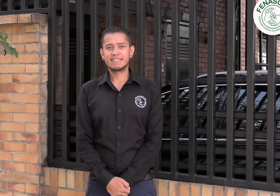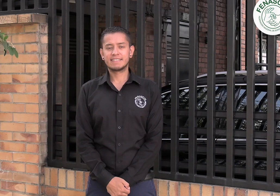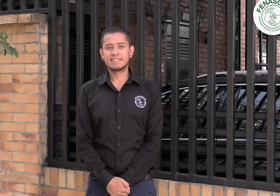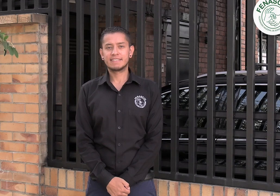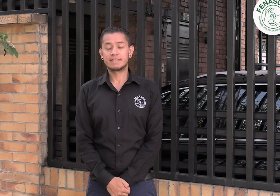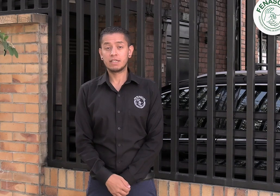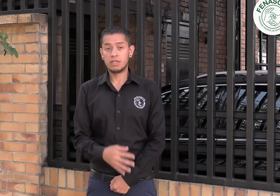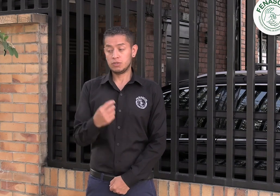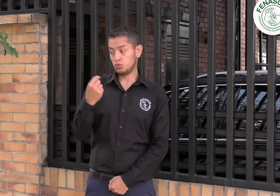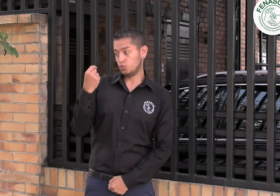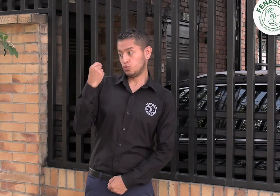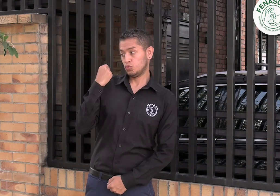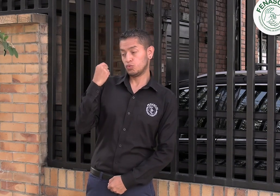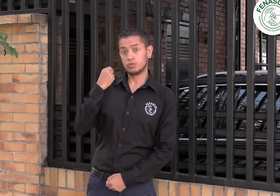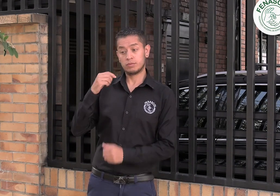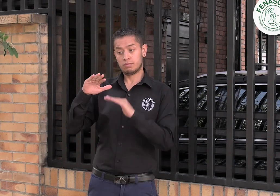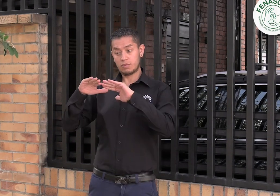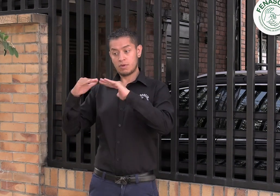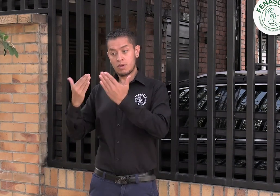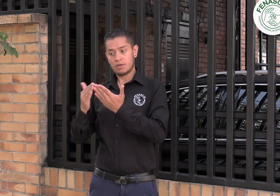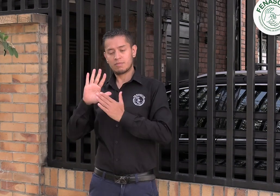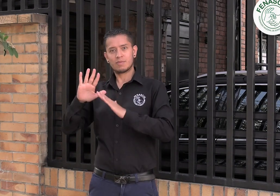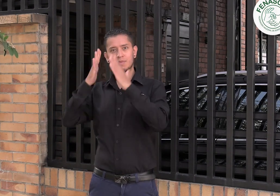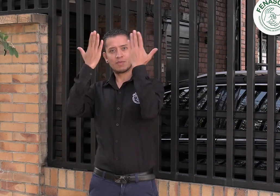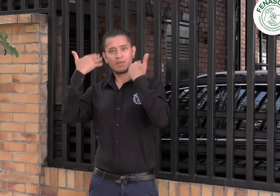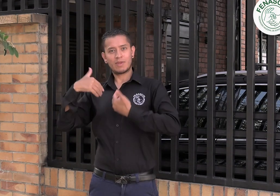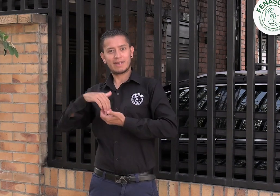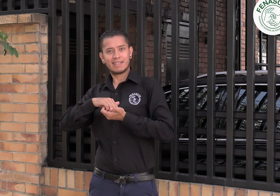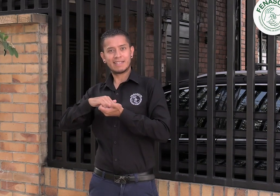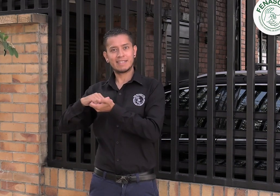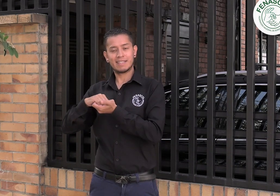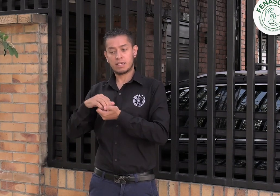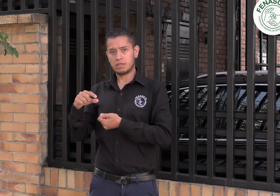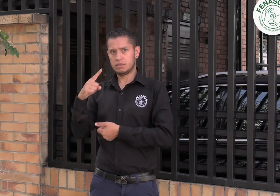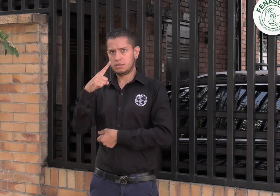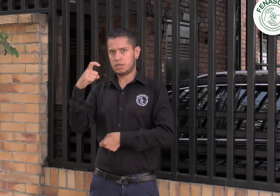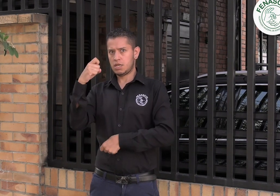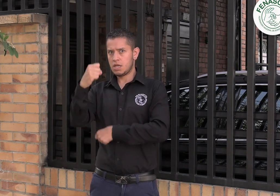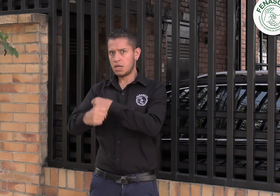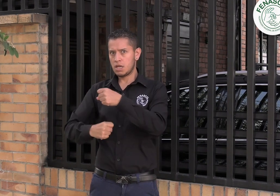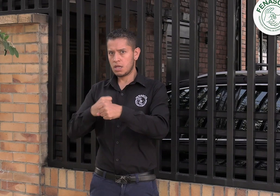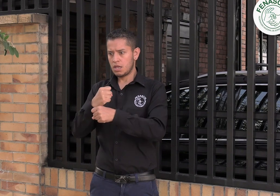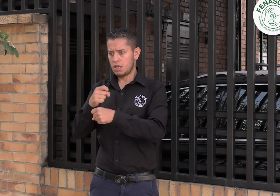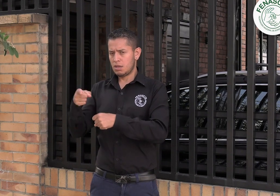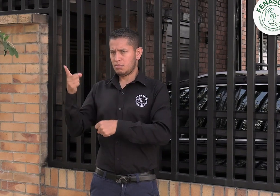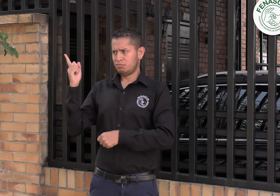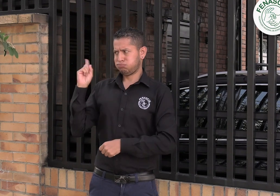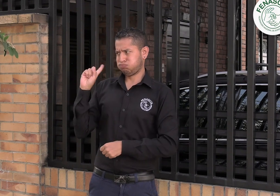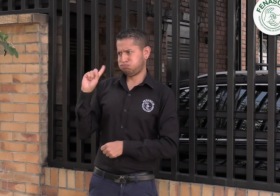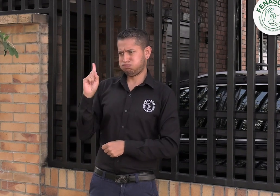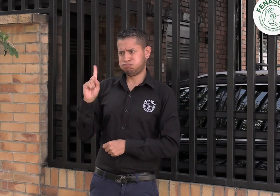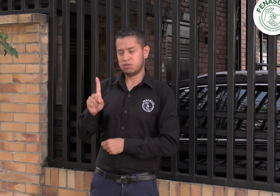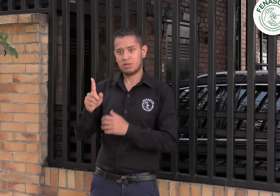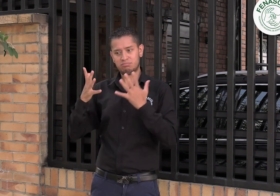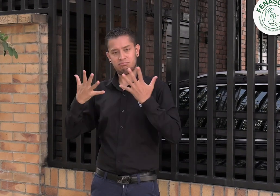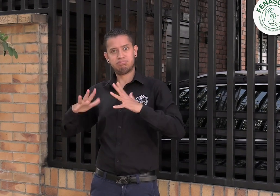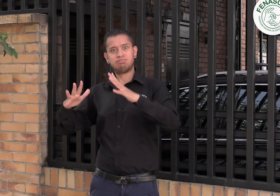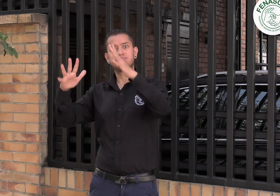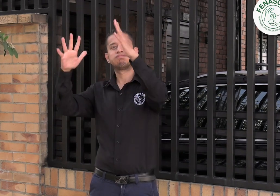En los 100 años del Colegio de Nuestra Señora de la Sabiduría, el director general de